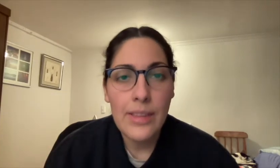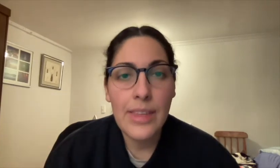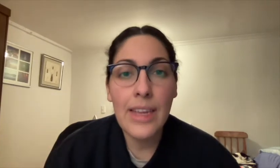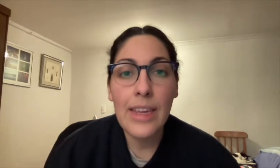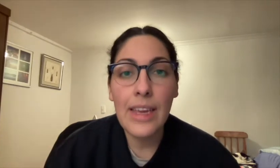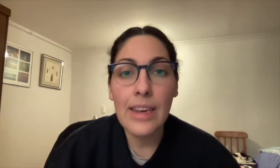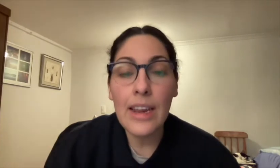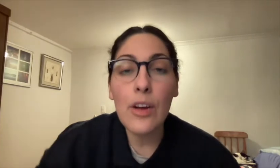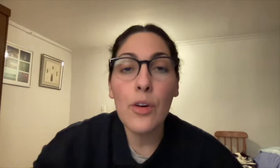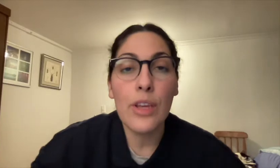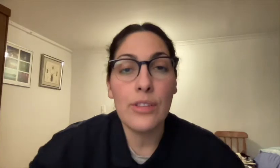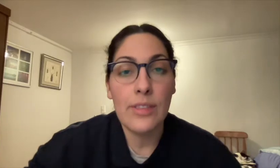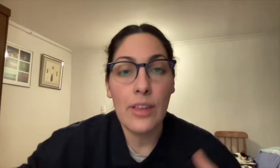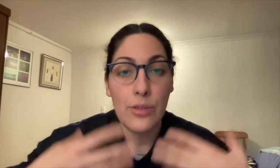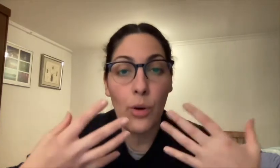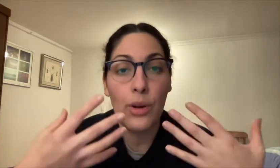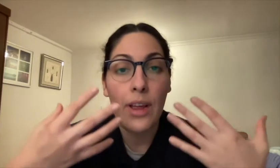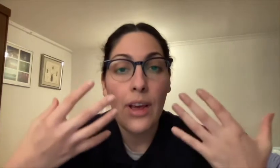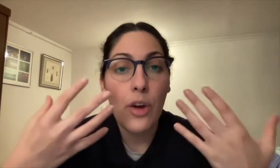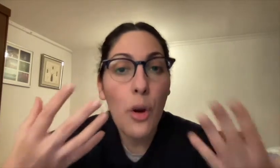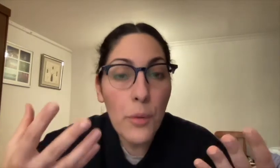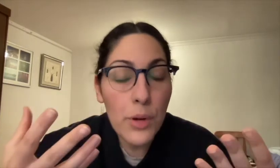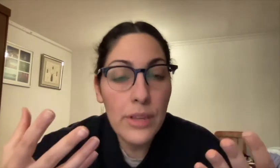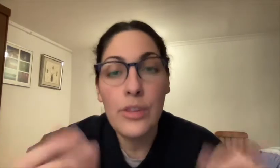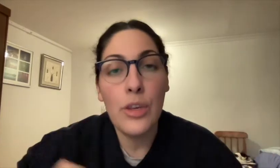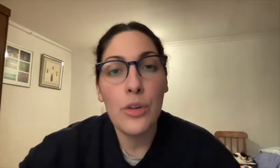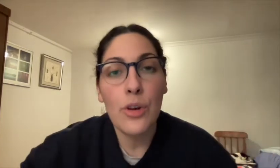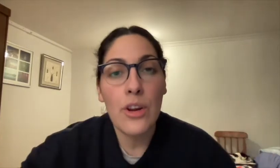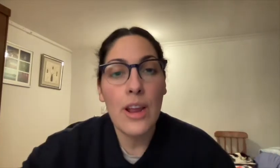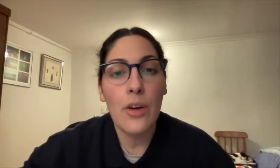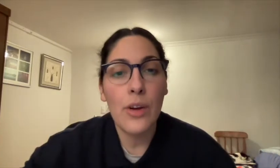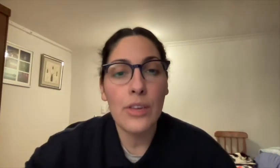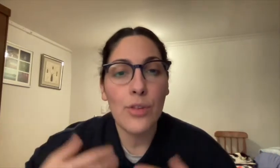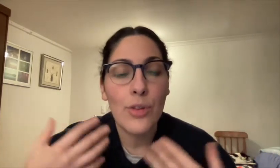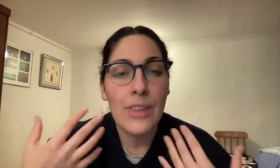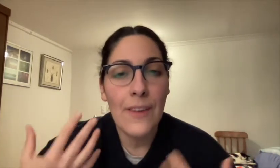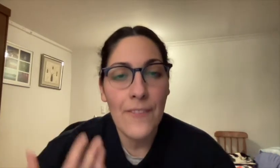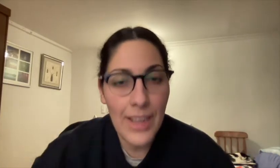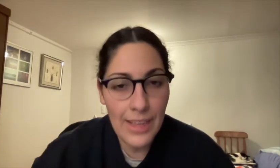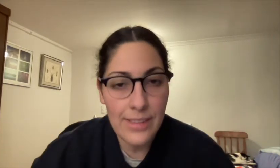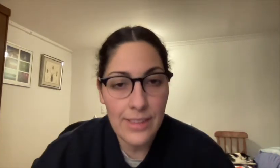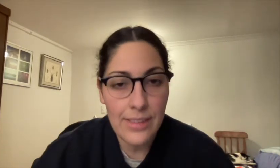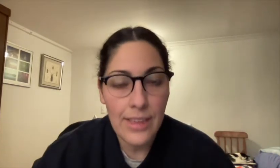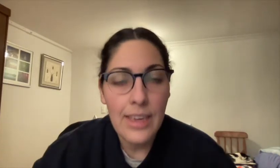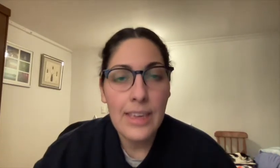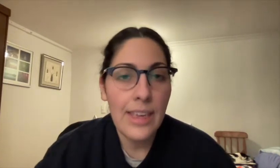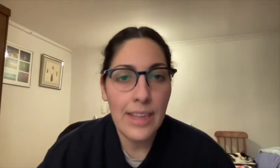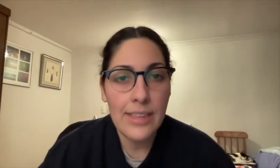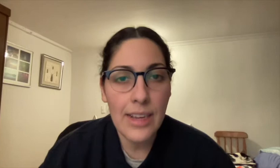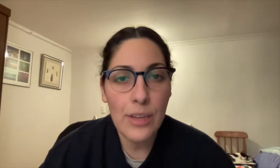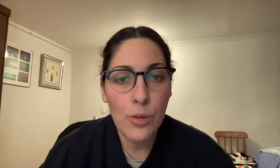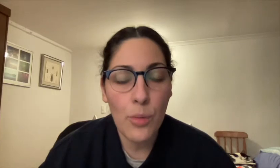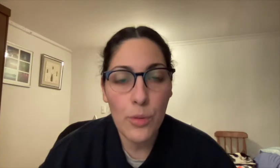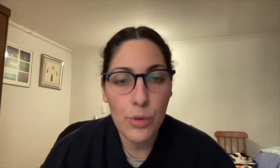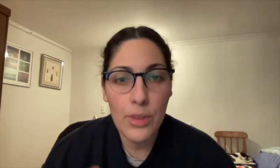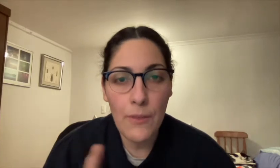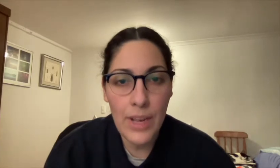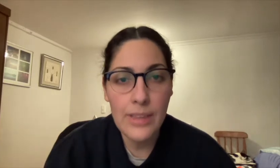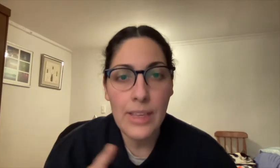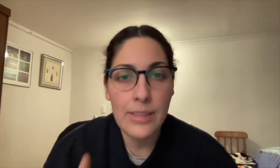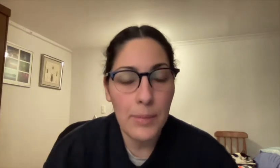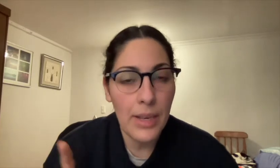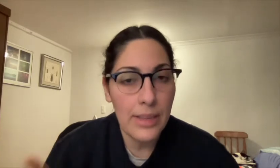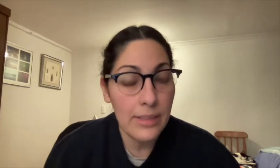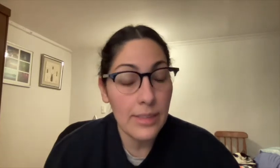tiene rasgos que son comunes y otros rasgos que son diferentes. Y en ese caso, como son